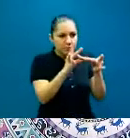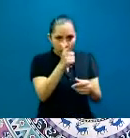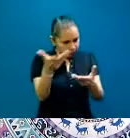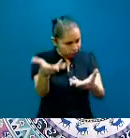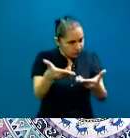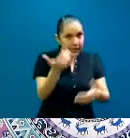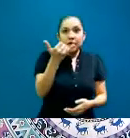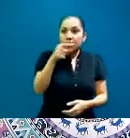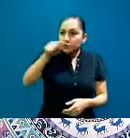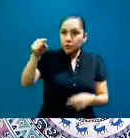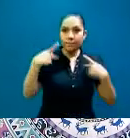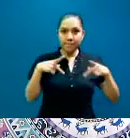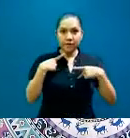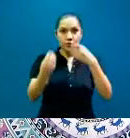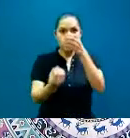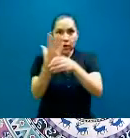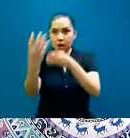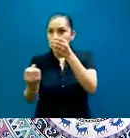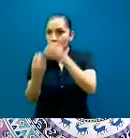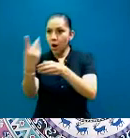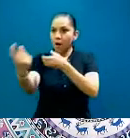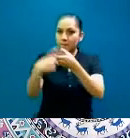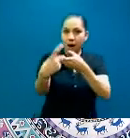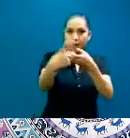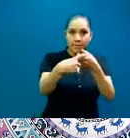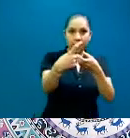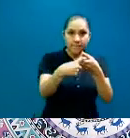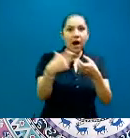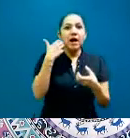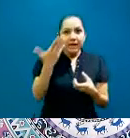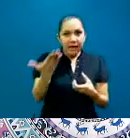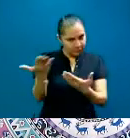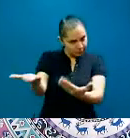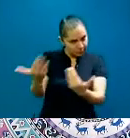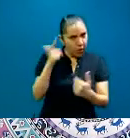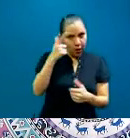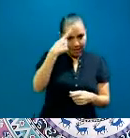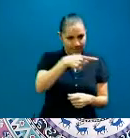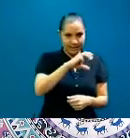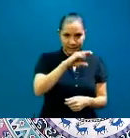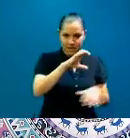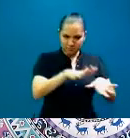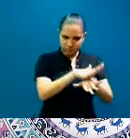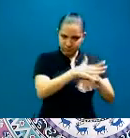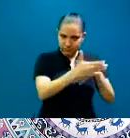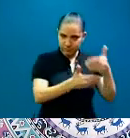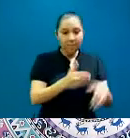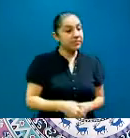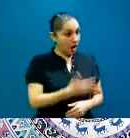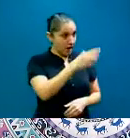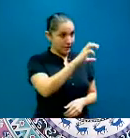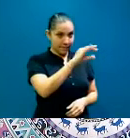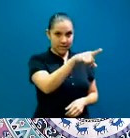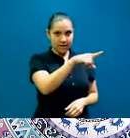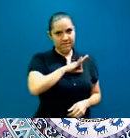ímpetu que venga a revolucionar la profesión. Felicidades al colegio por todos sus logros, evoluciones. Y aquí en lo